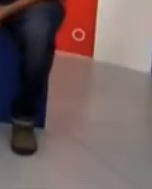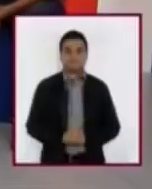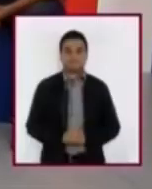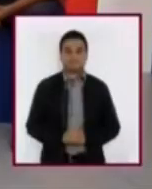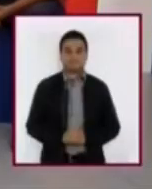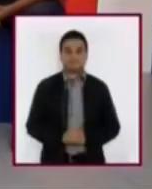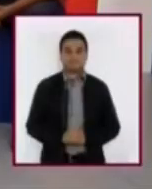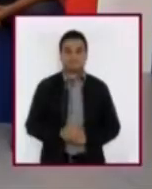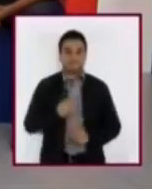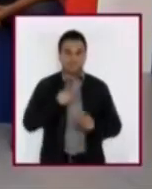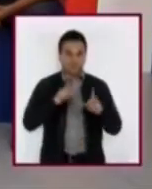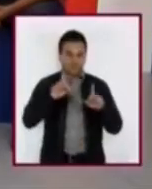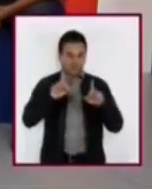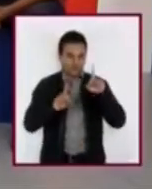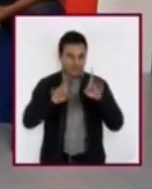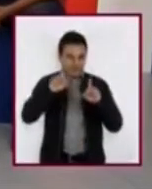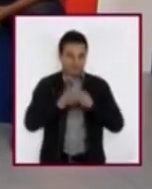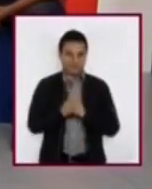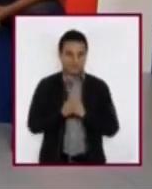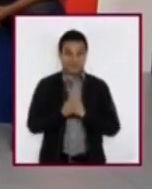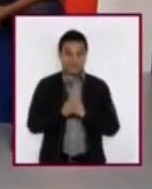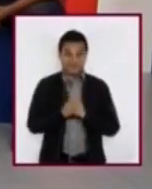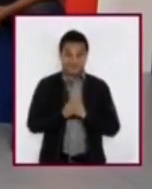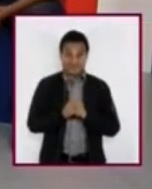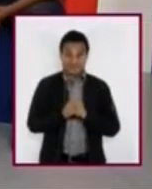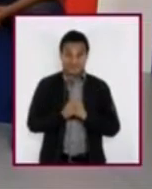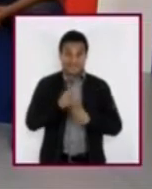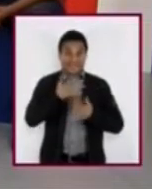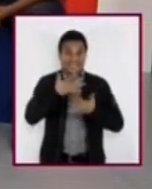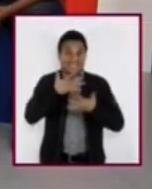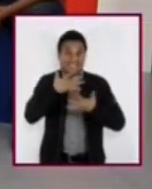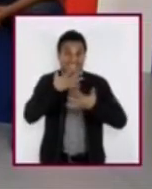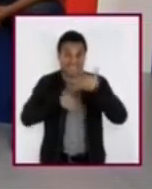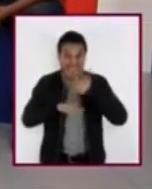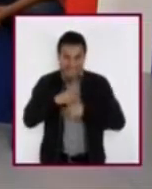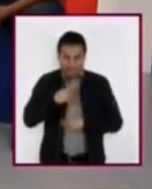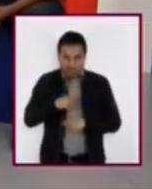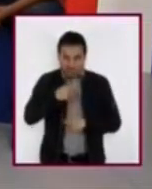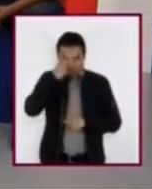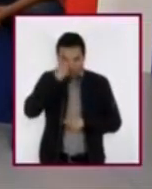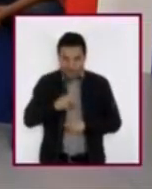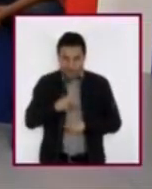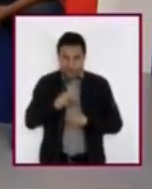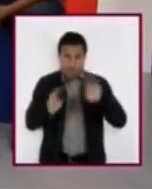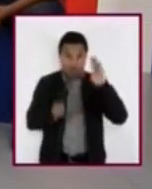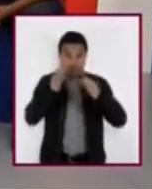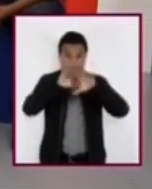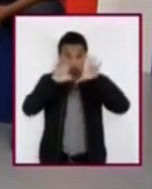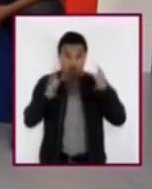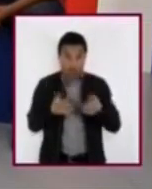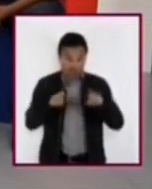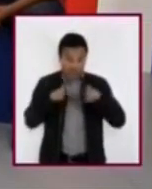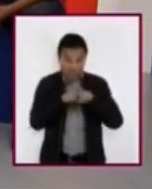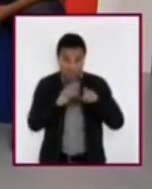Tengo una duda más. ¿La lengua de señas que se utiliza aquí en México es la misma que se utiliza en todo el mundo?